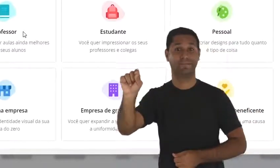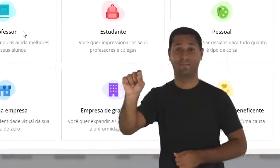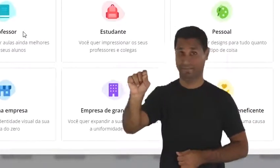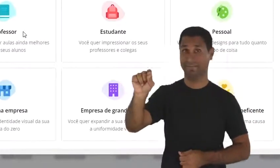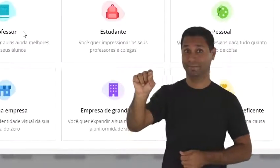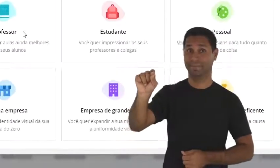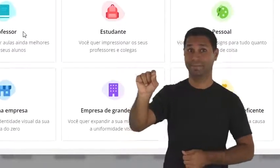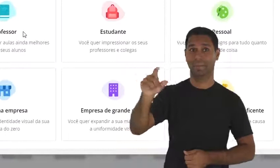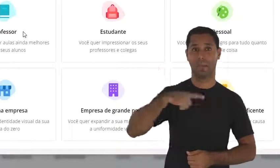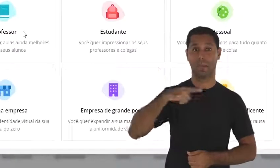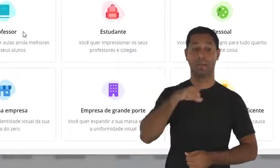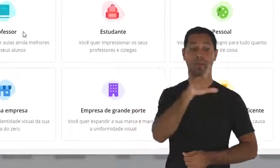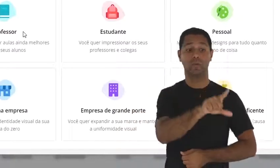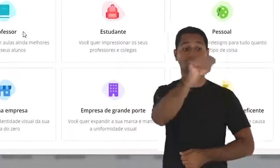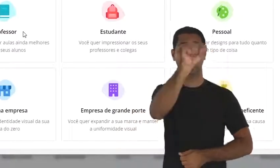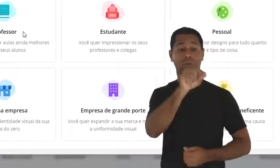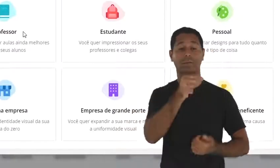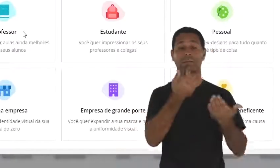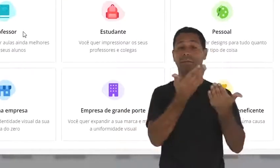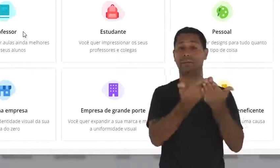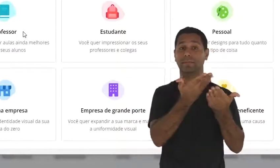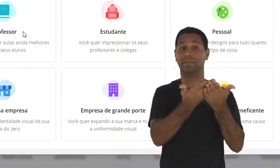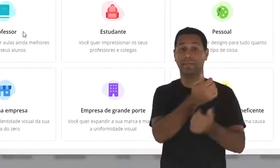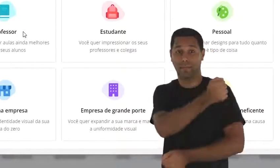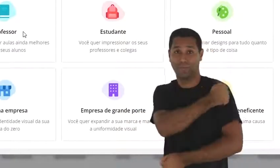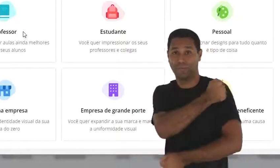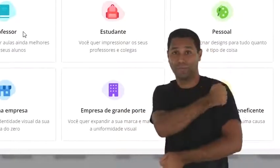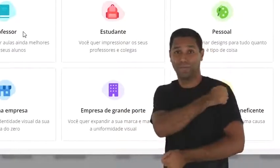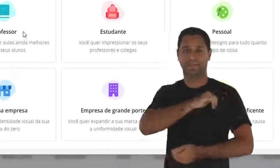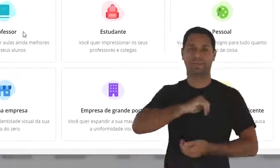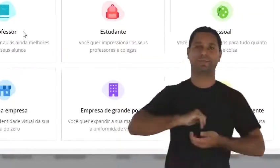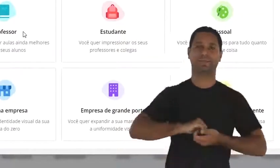opções. Aqui eu vou colocar como estudante.